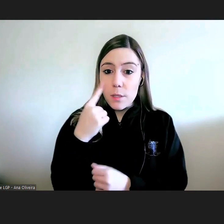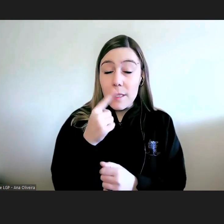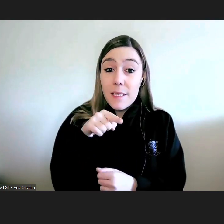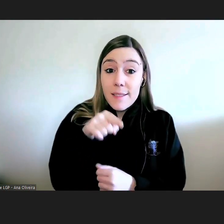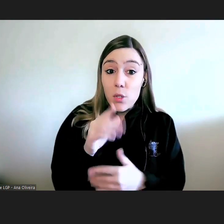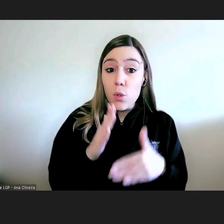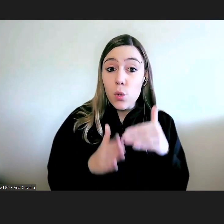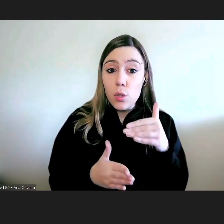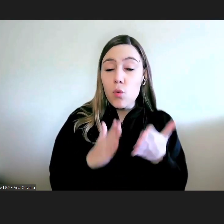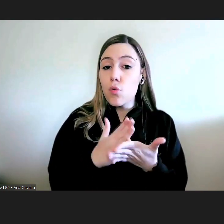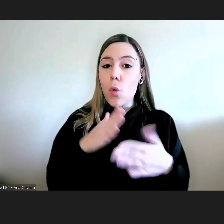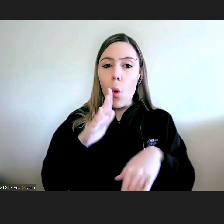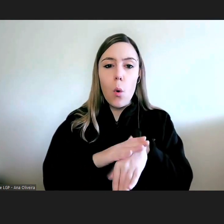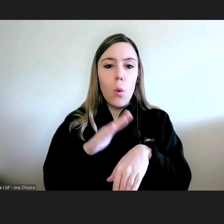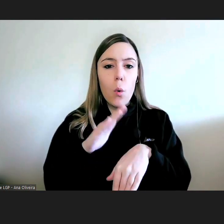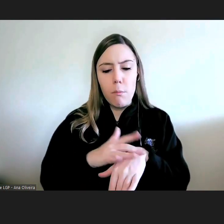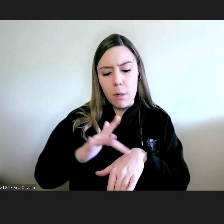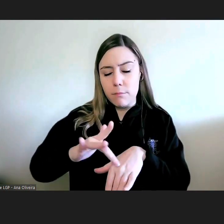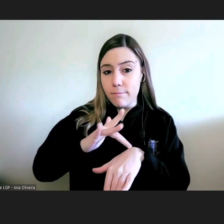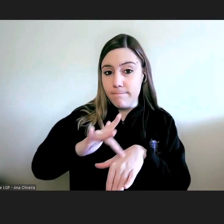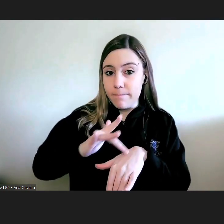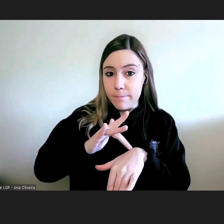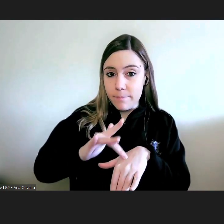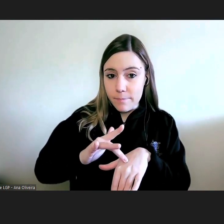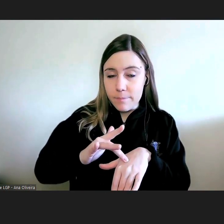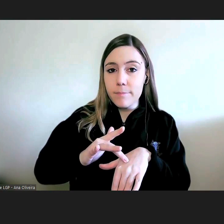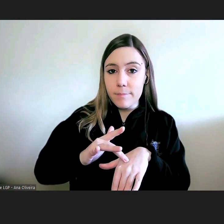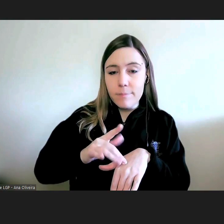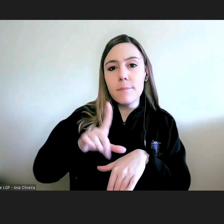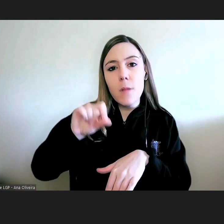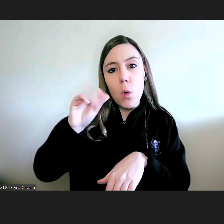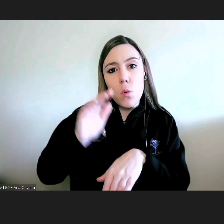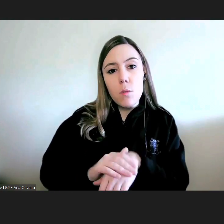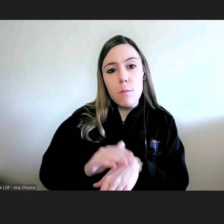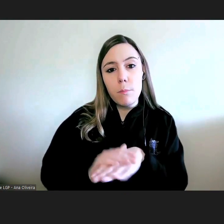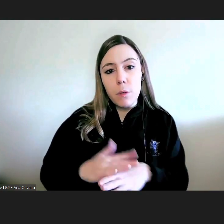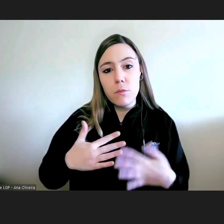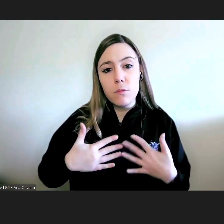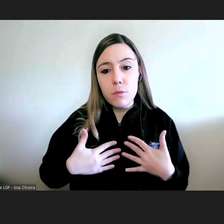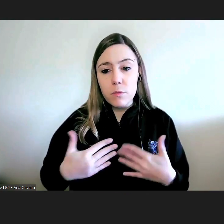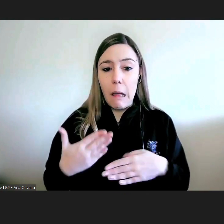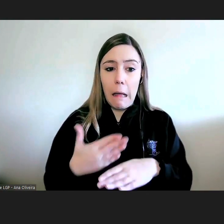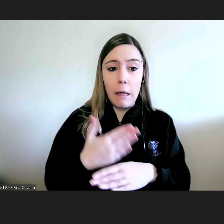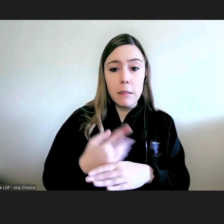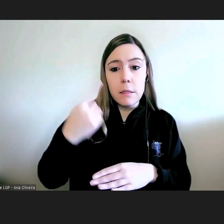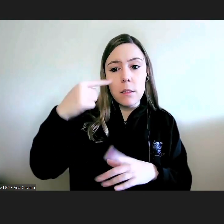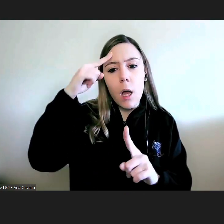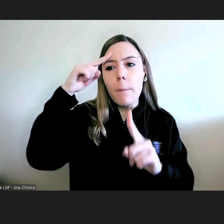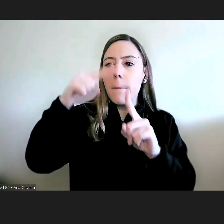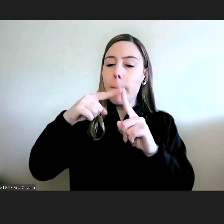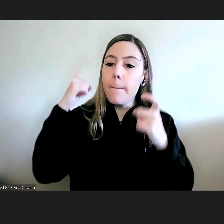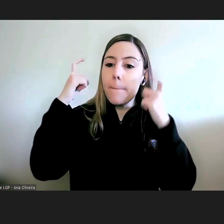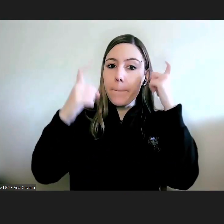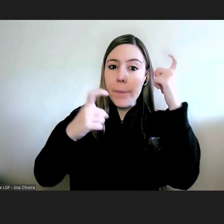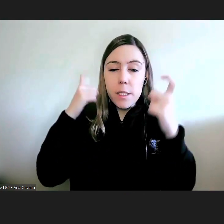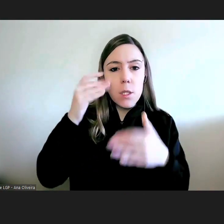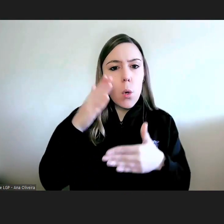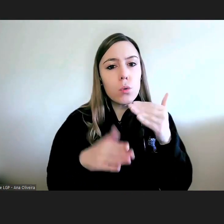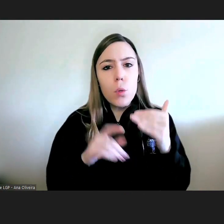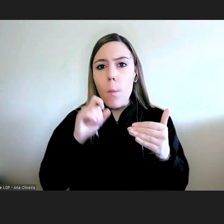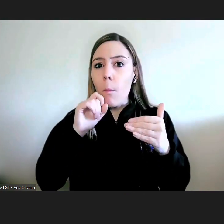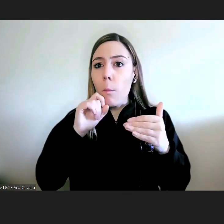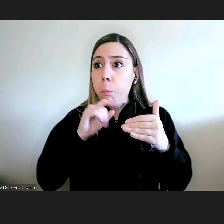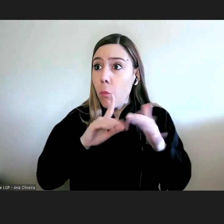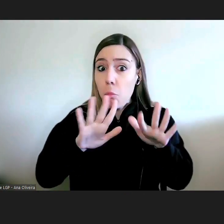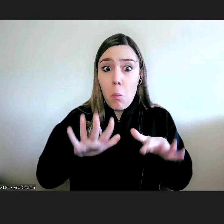pela sensibilidade e pela pela predisposição para pensar que pode surgir a qualquer